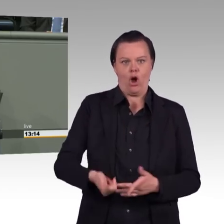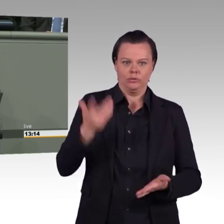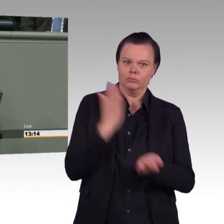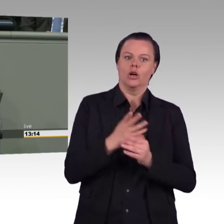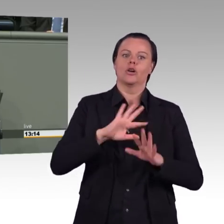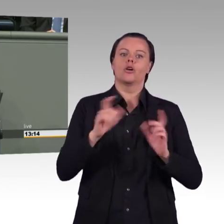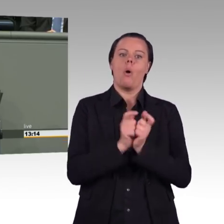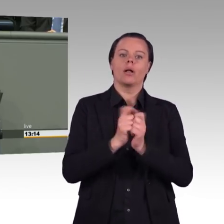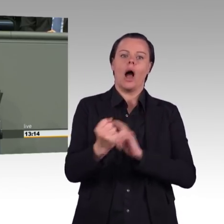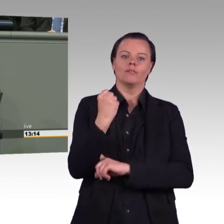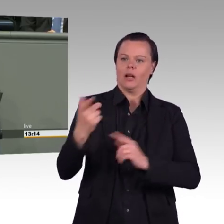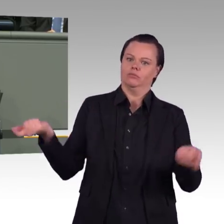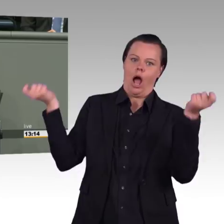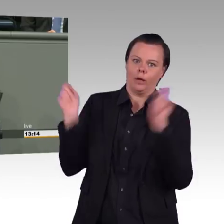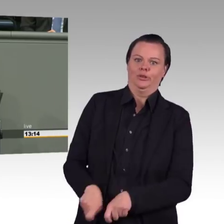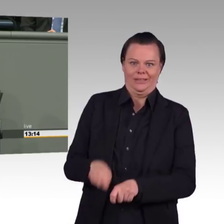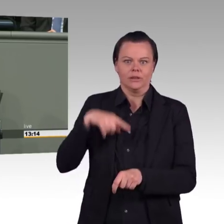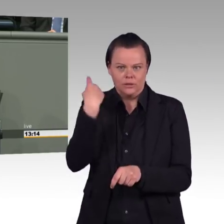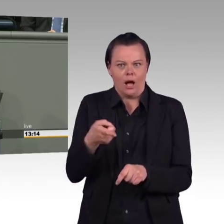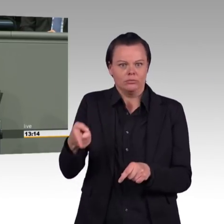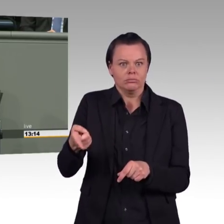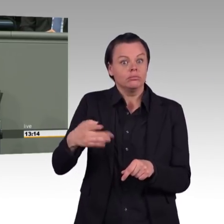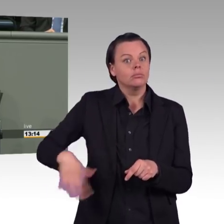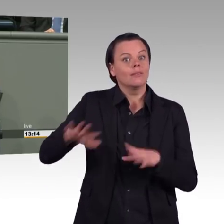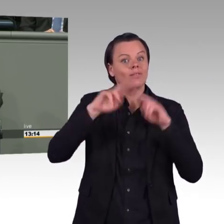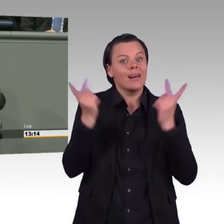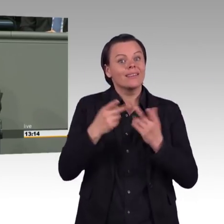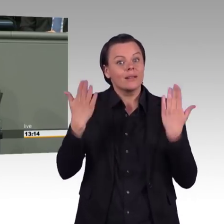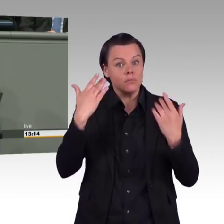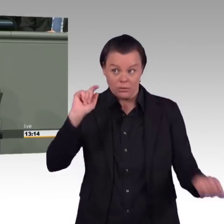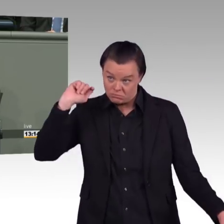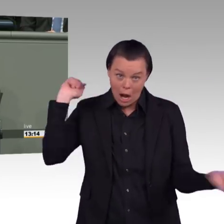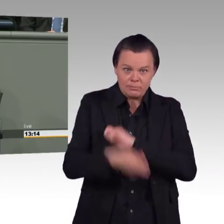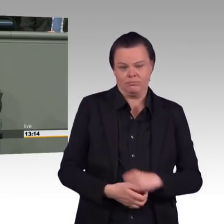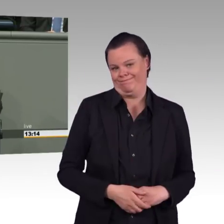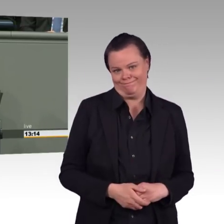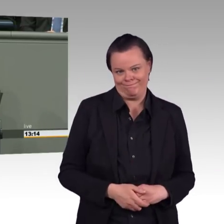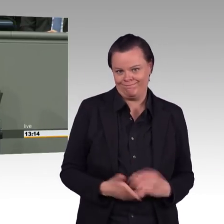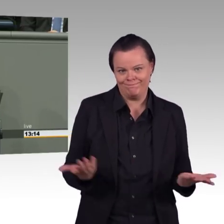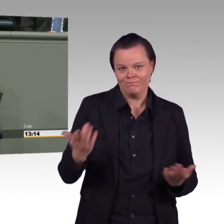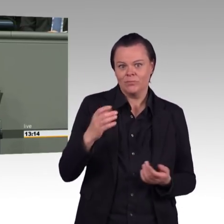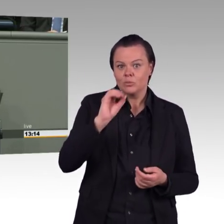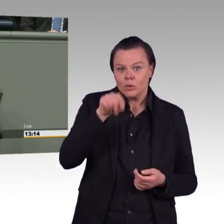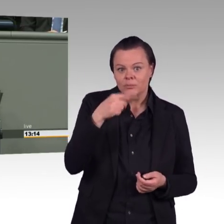darauf warten, dass der Gesetzentwurf der Bundesregierung hier eingebracht wird. Das lohnt sich viel mehr, darüber zu diskutieren. Vielen Dank.